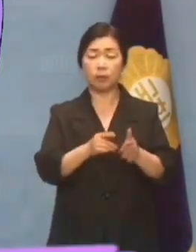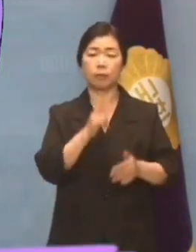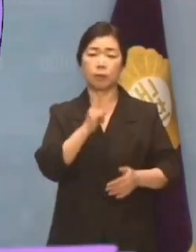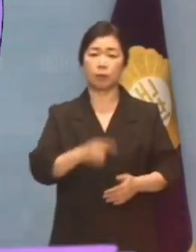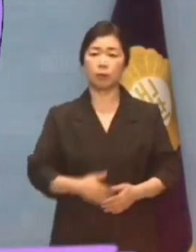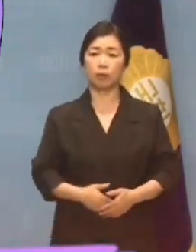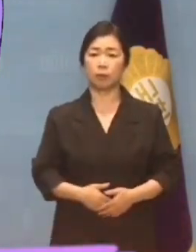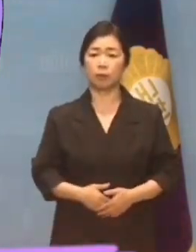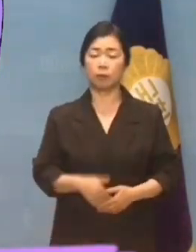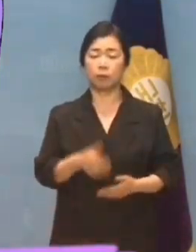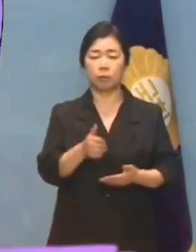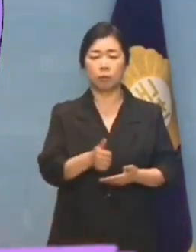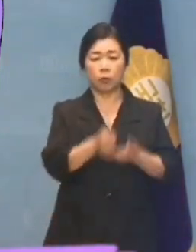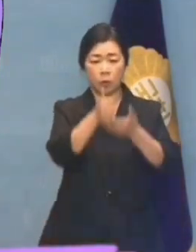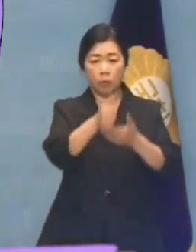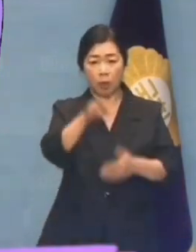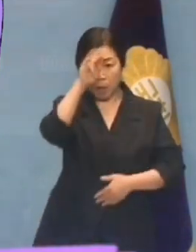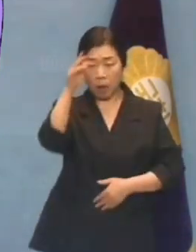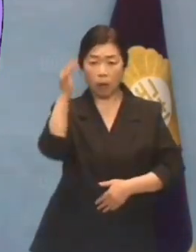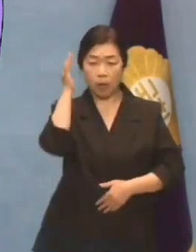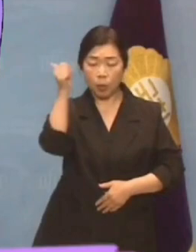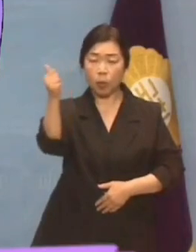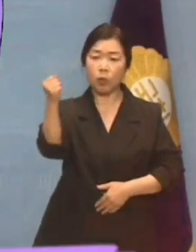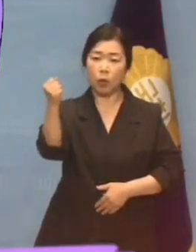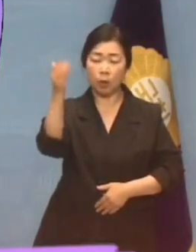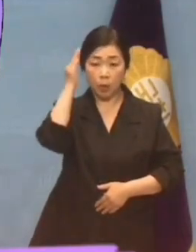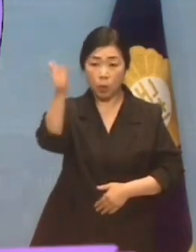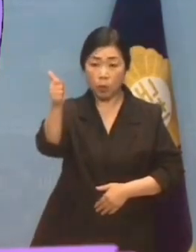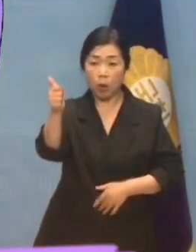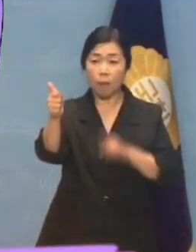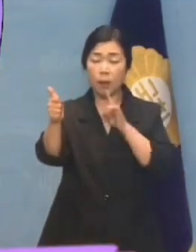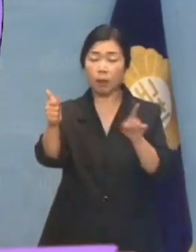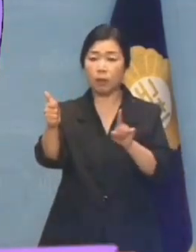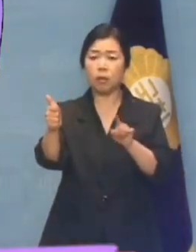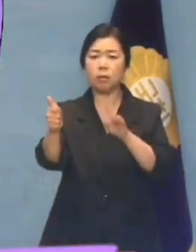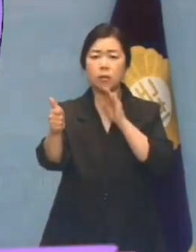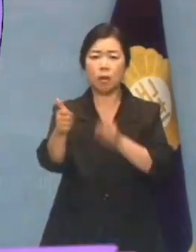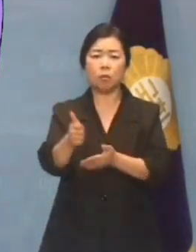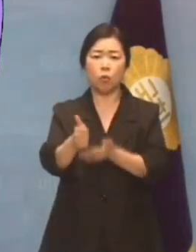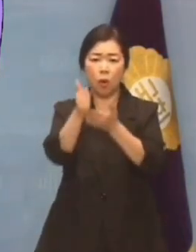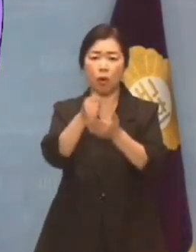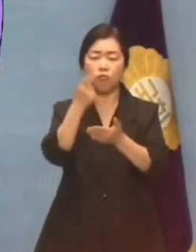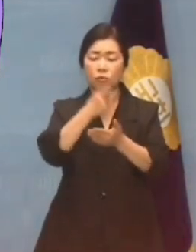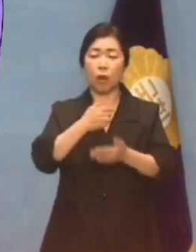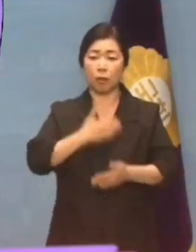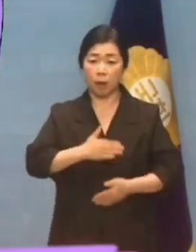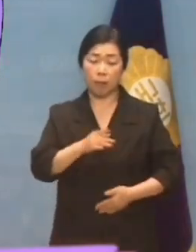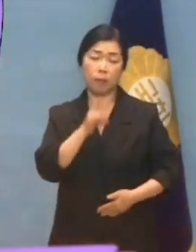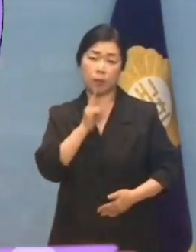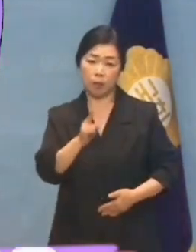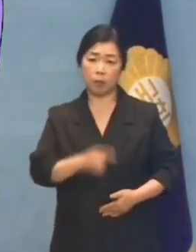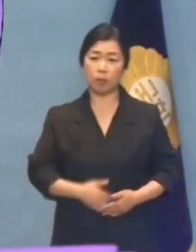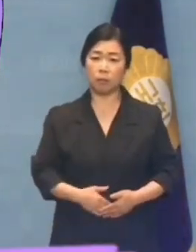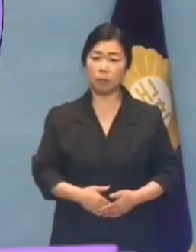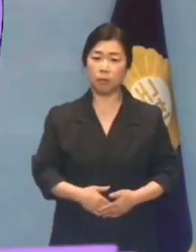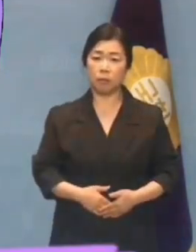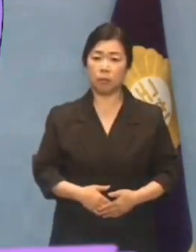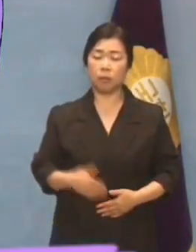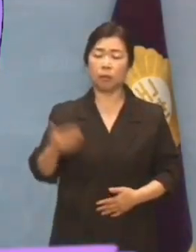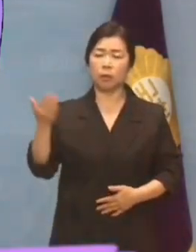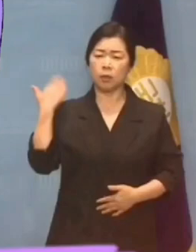존경하는 박근혜 대통령이라 했더니 진짜 존경하는 줄 알더라. 지난 대선